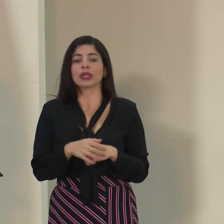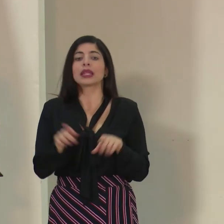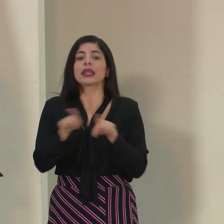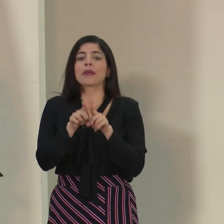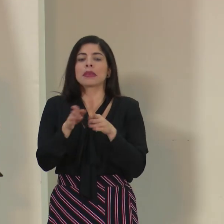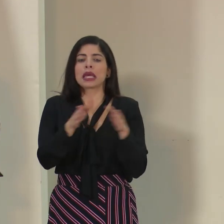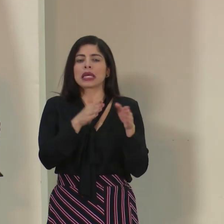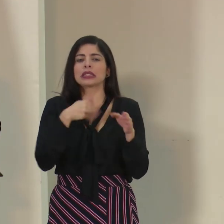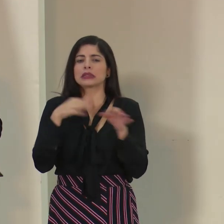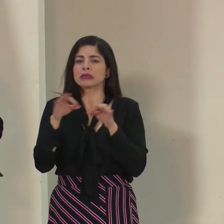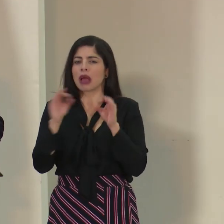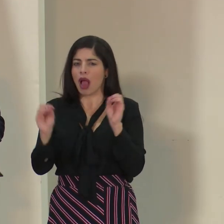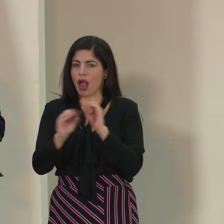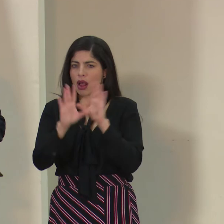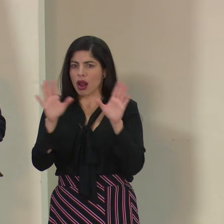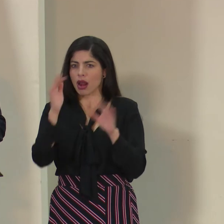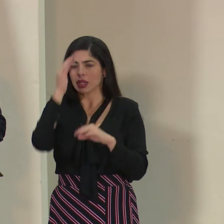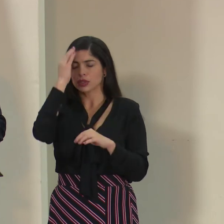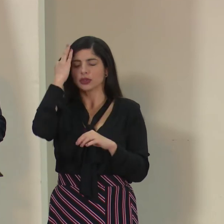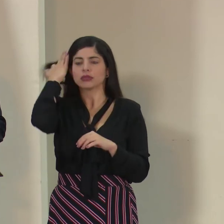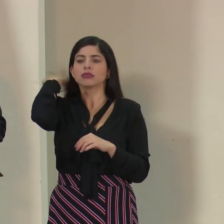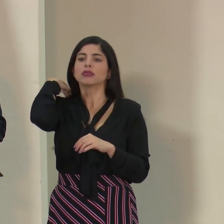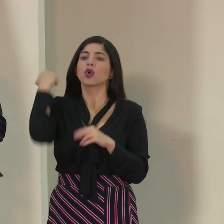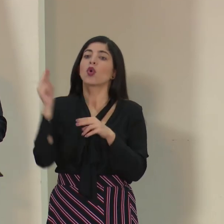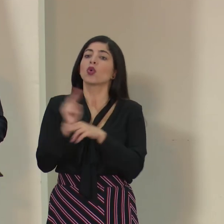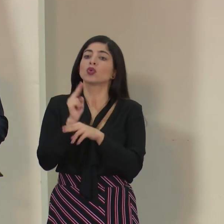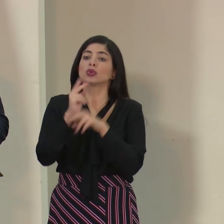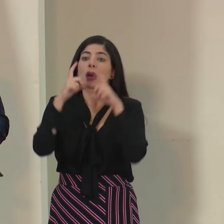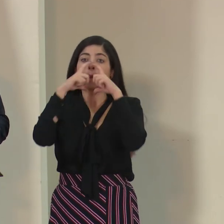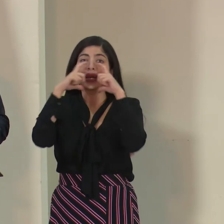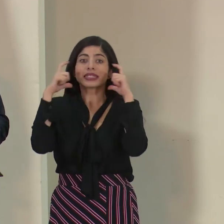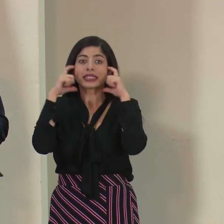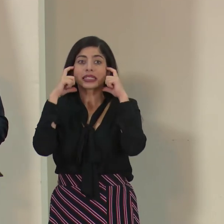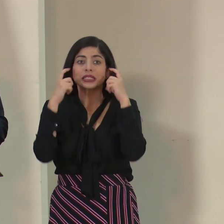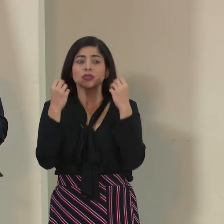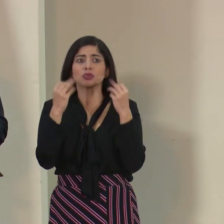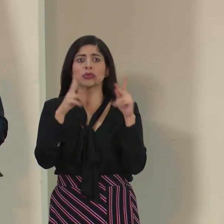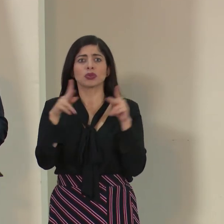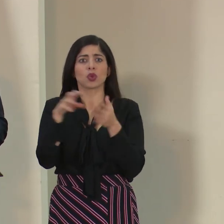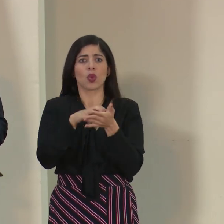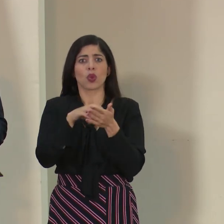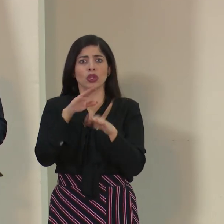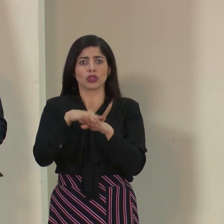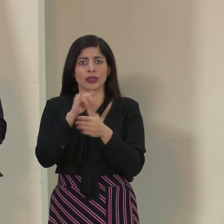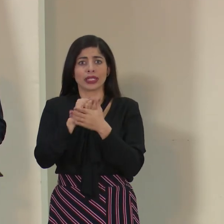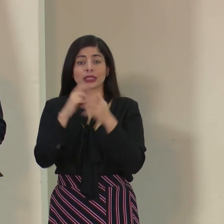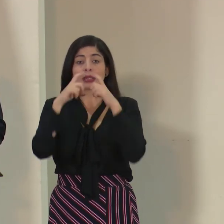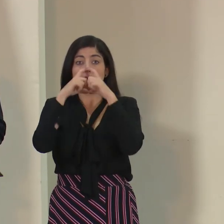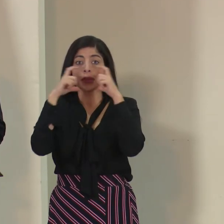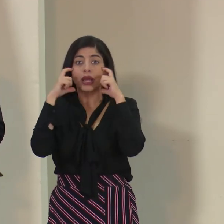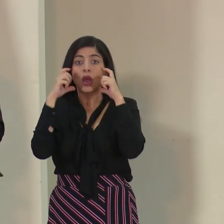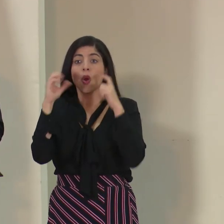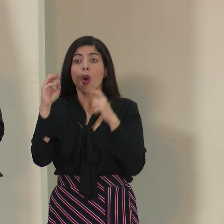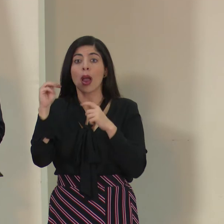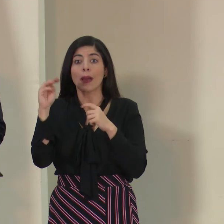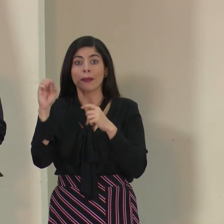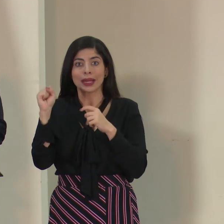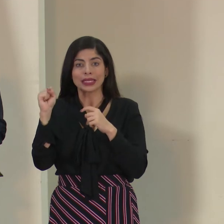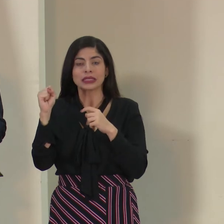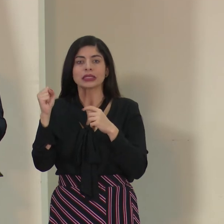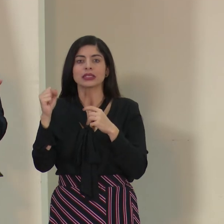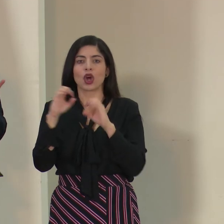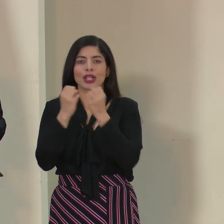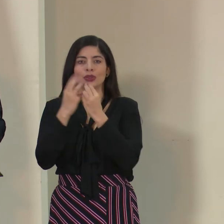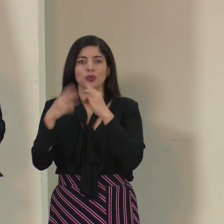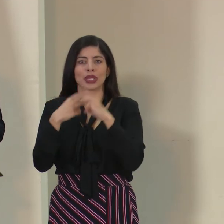Yo quiero hacer también una aclaración, porque con respecto al uso de mascarillas, también ha habido mucha duda al respecto, las mascarillas ya la OMS, el CDC lo ha indicado,